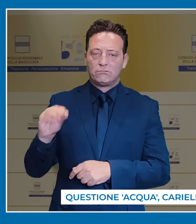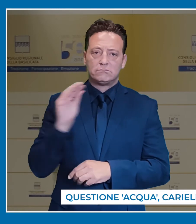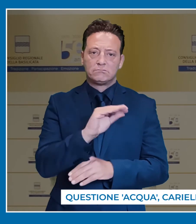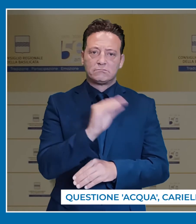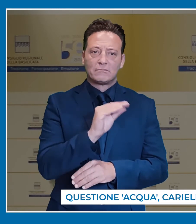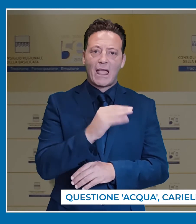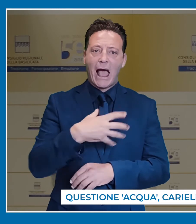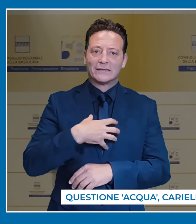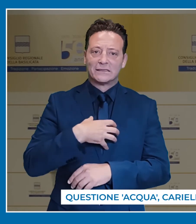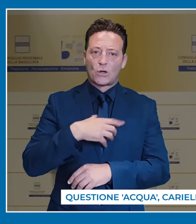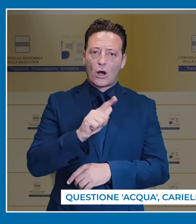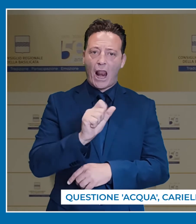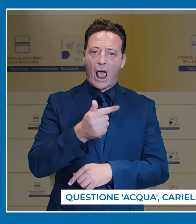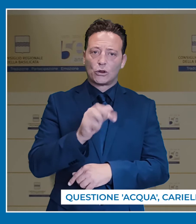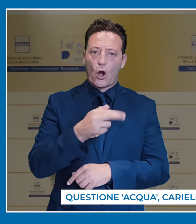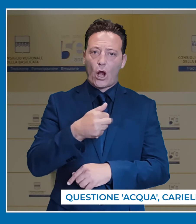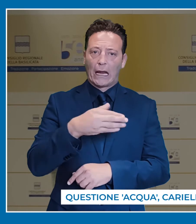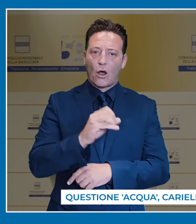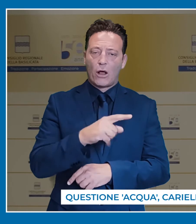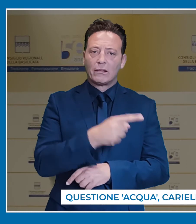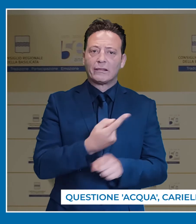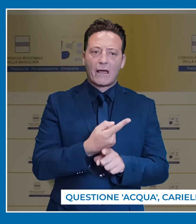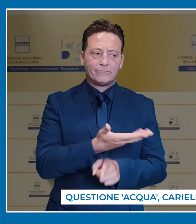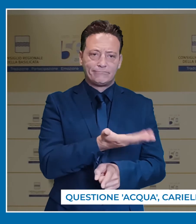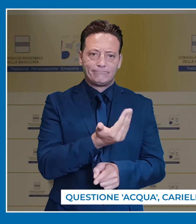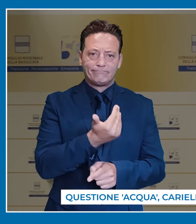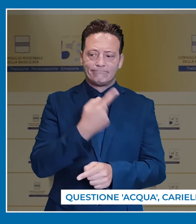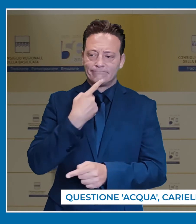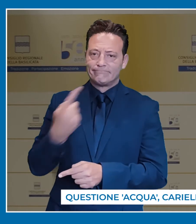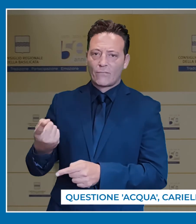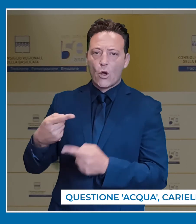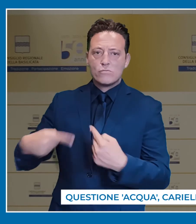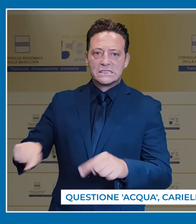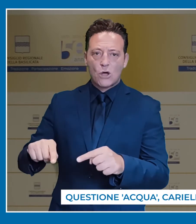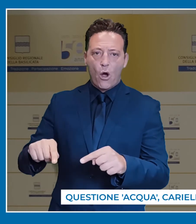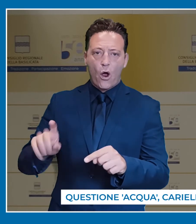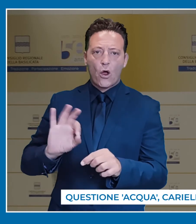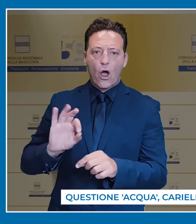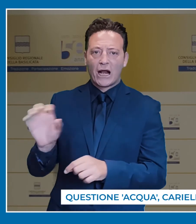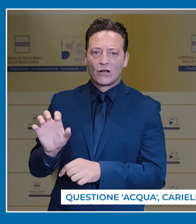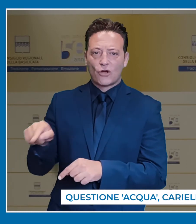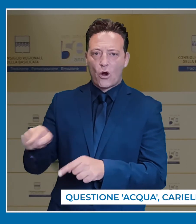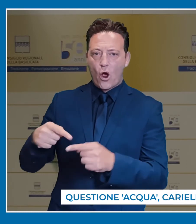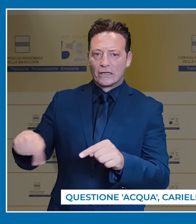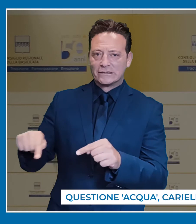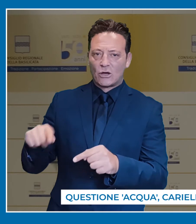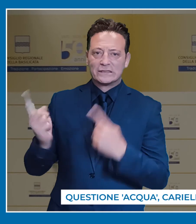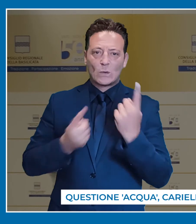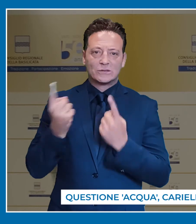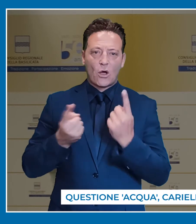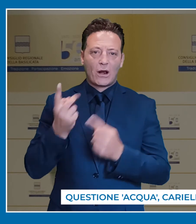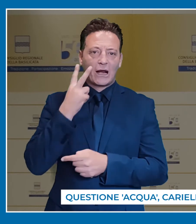chiede all'assessore a ramo latronico di riferire in commissione o in consiglio regionale sulla